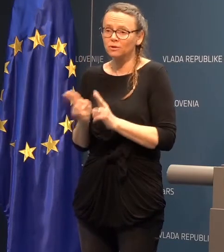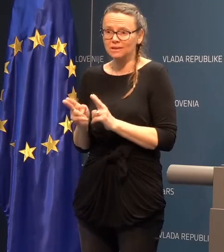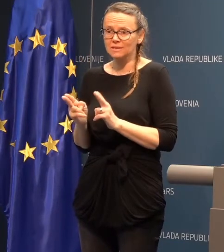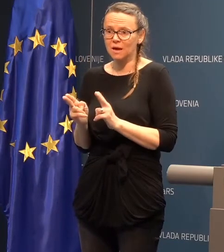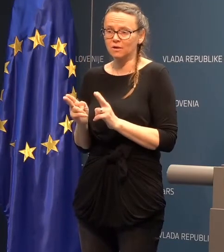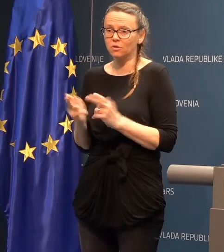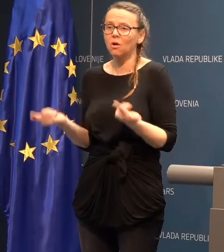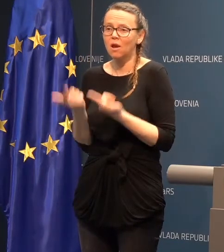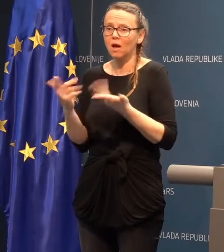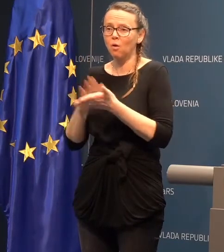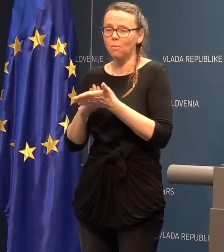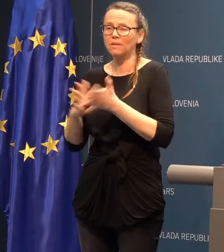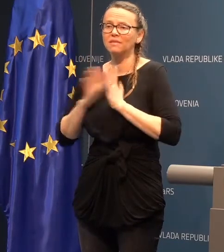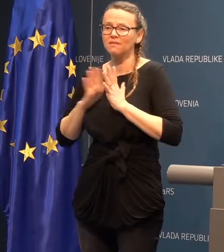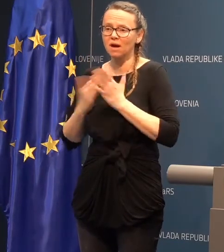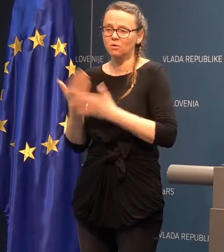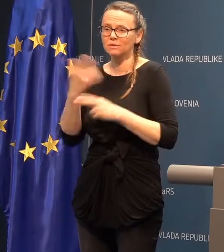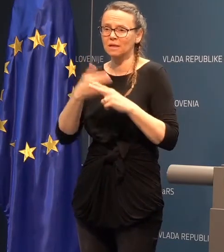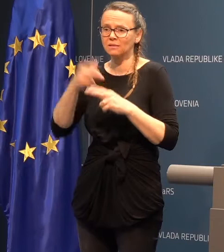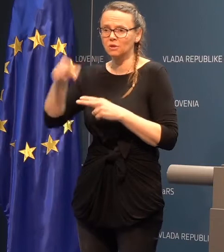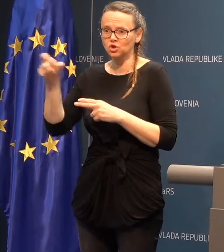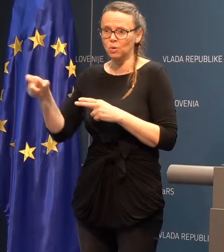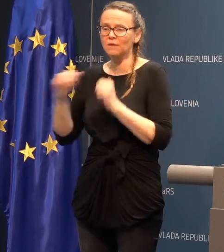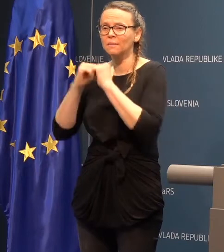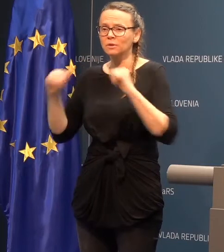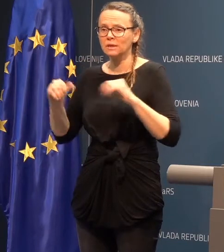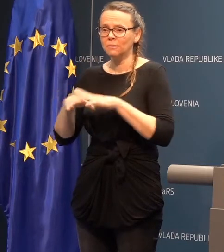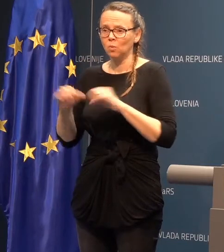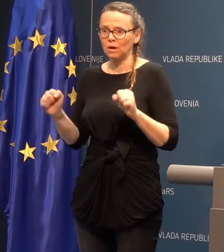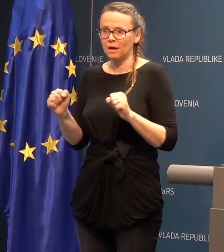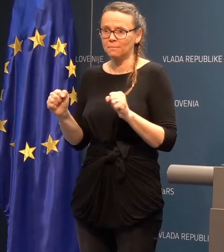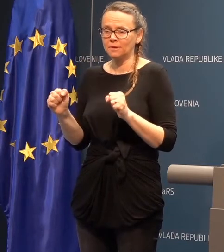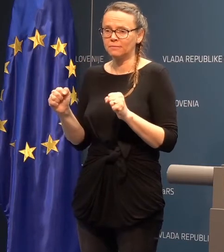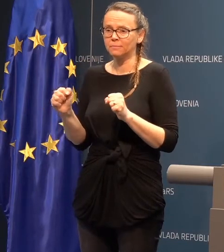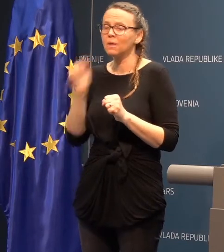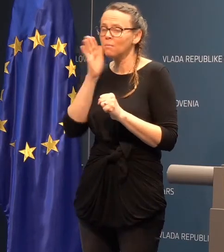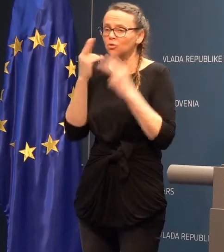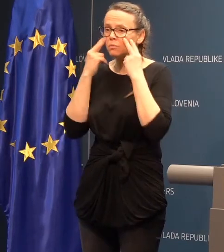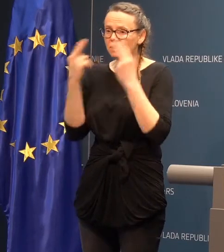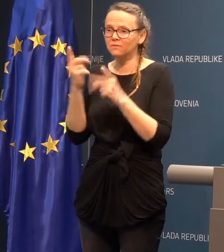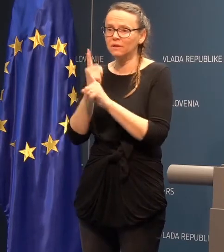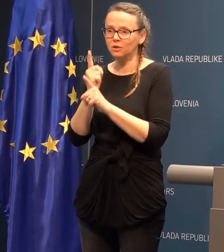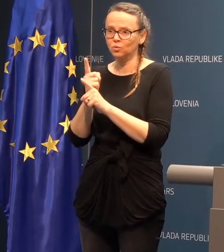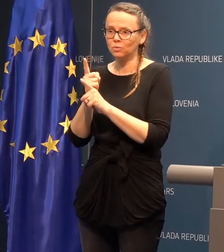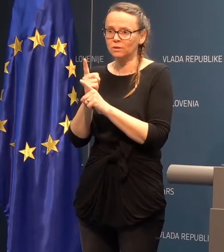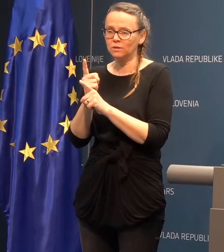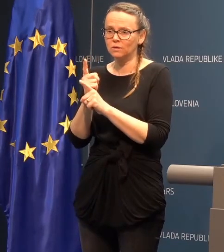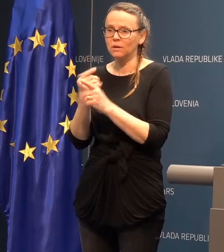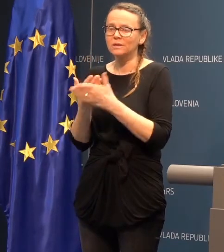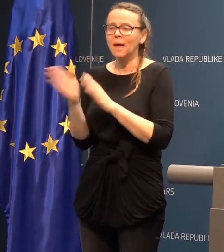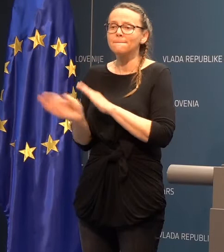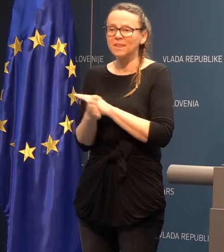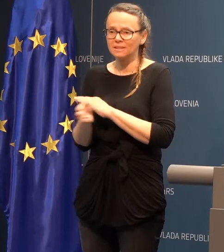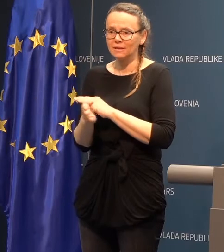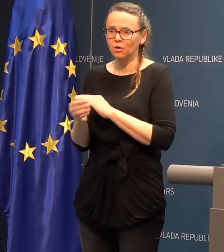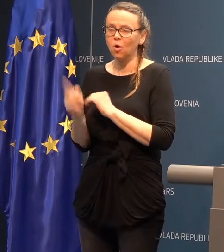lahko pomeni nevarnost za državljane. Posebni ukrepi bodo predvideni tudi za medljiko